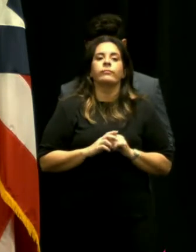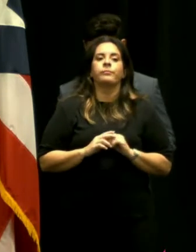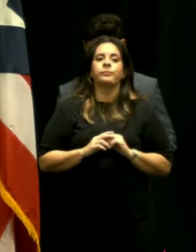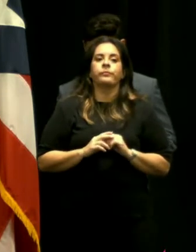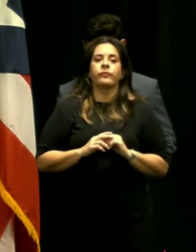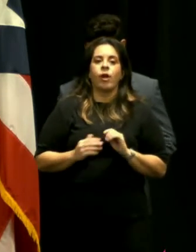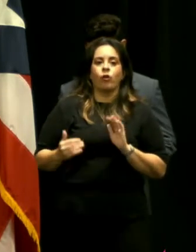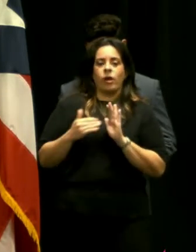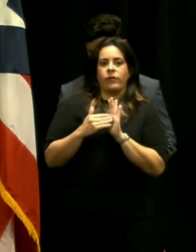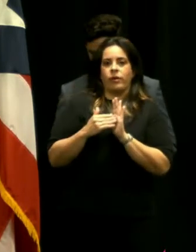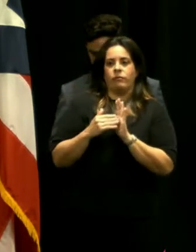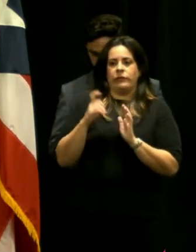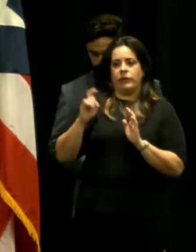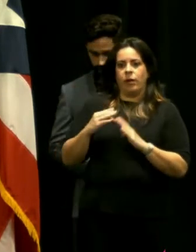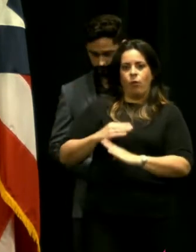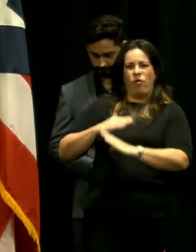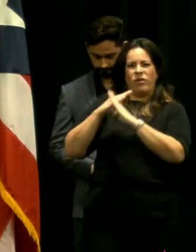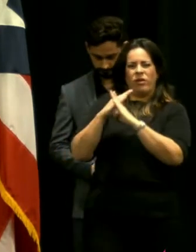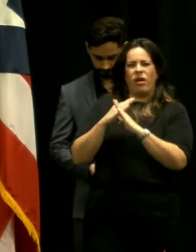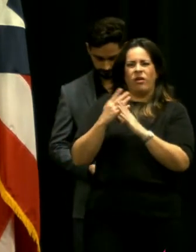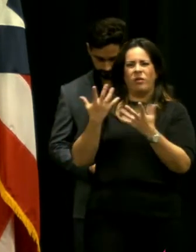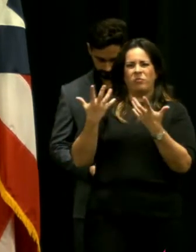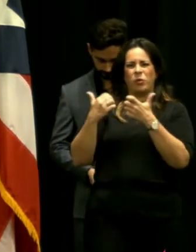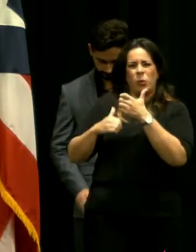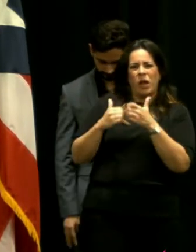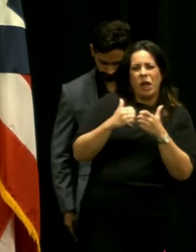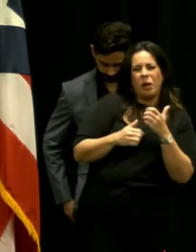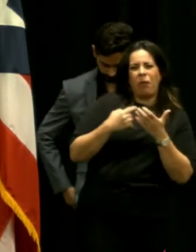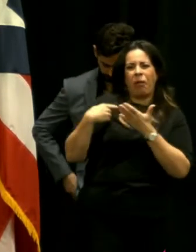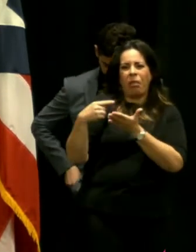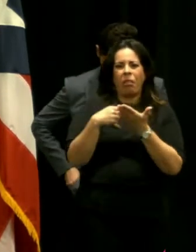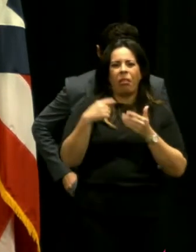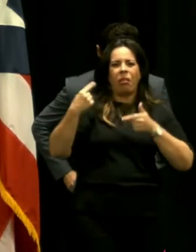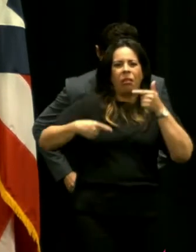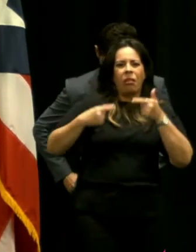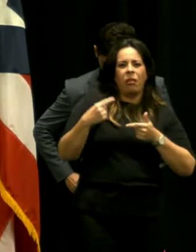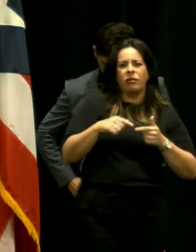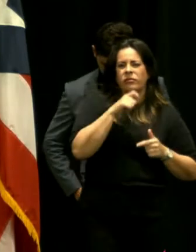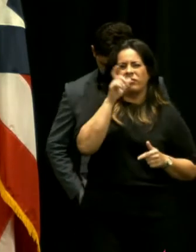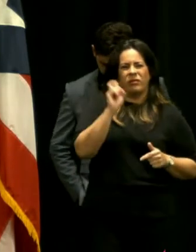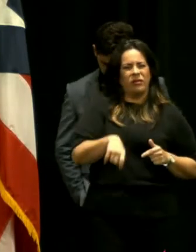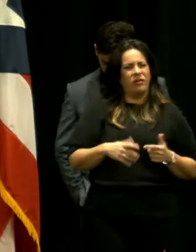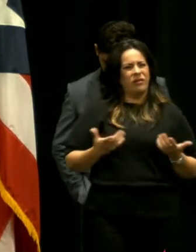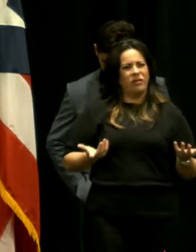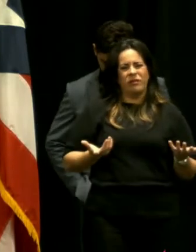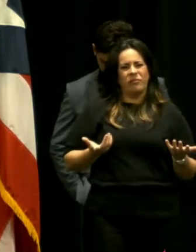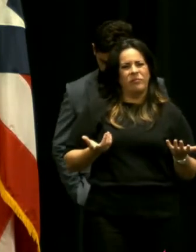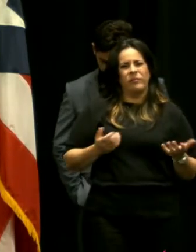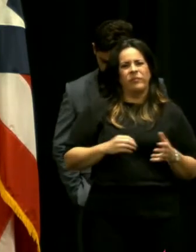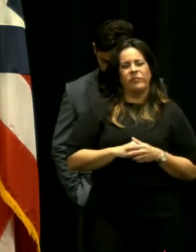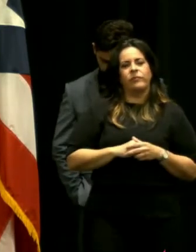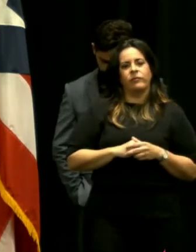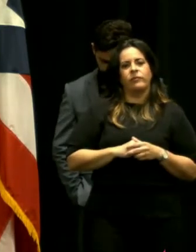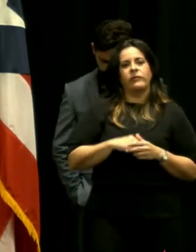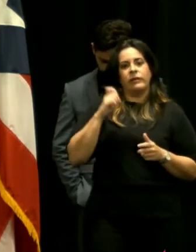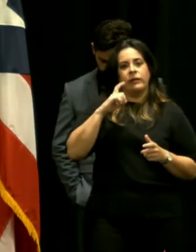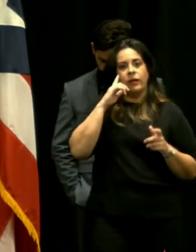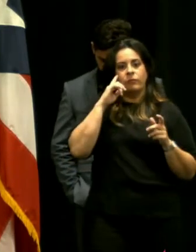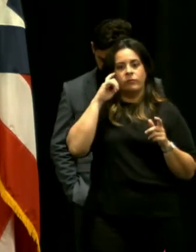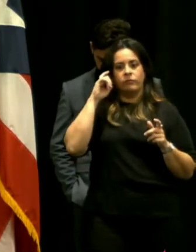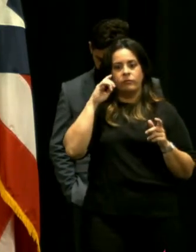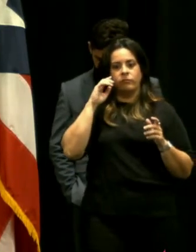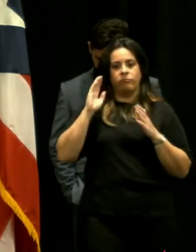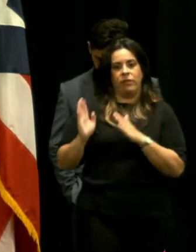debemos evitar controversias innecesarias aquí todos sabemos que tenemos que tomar todas las